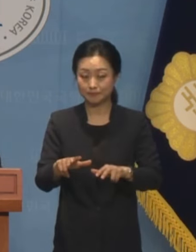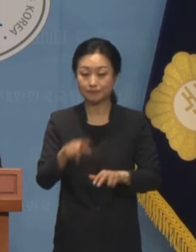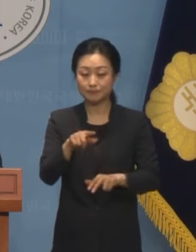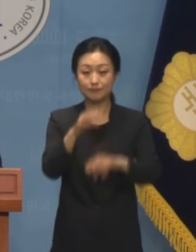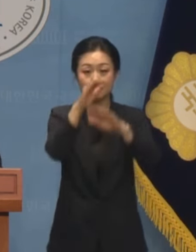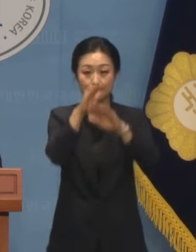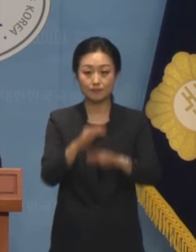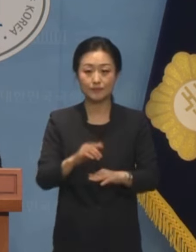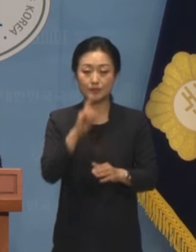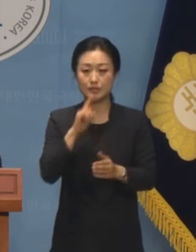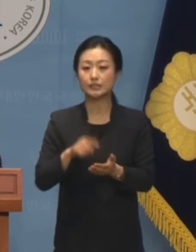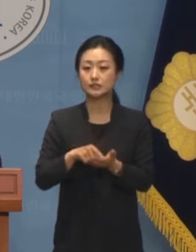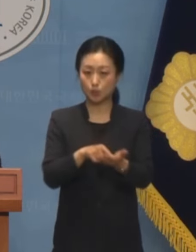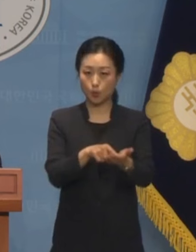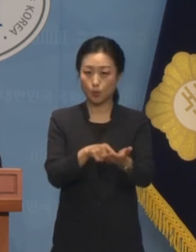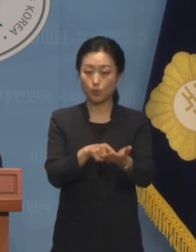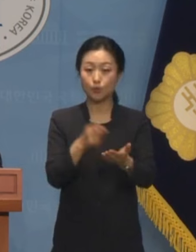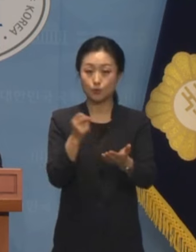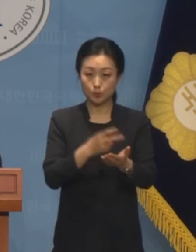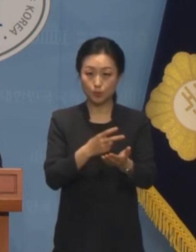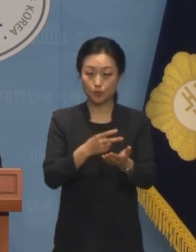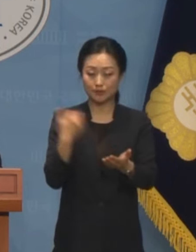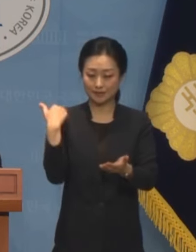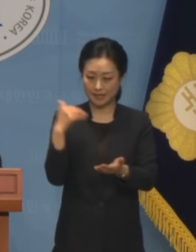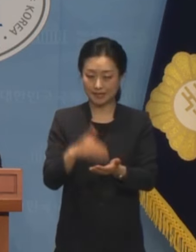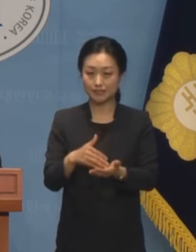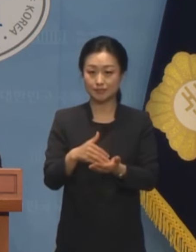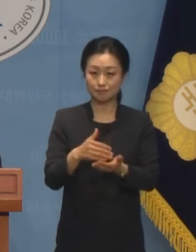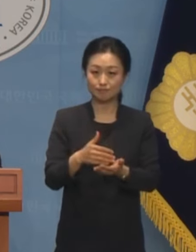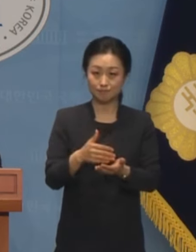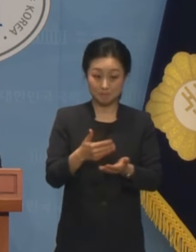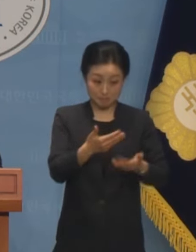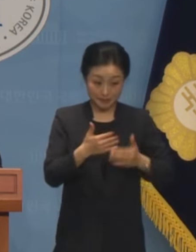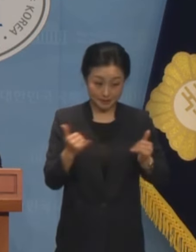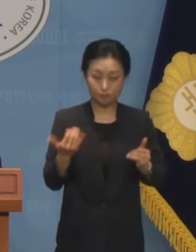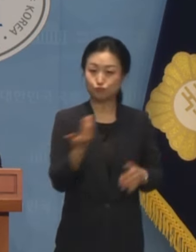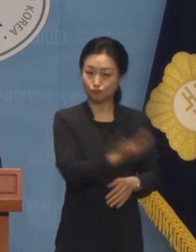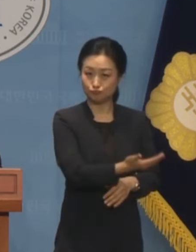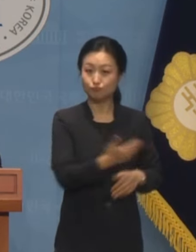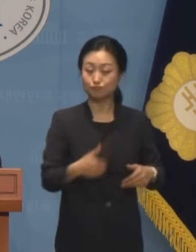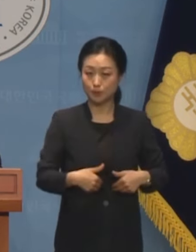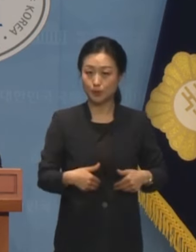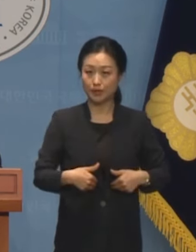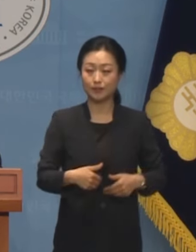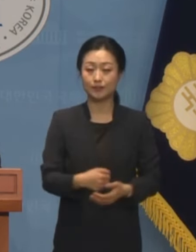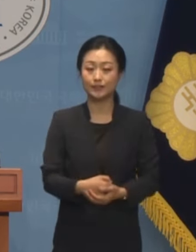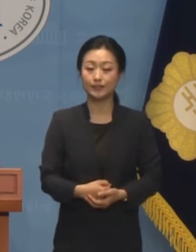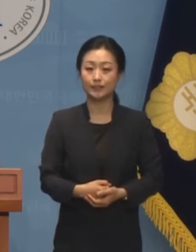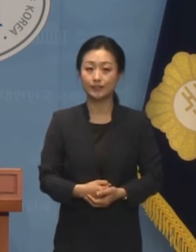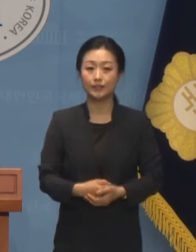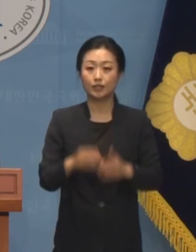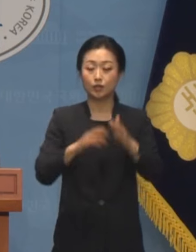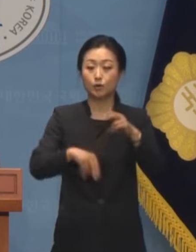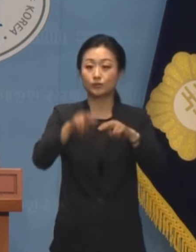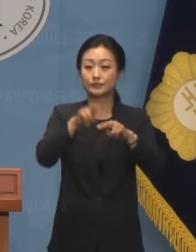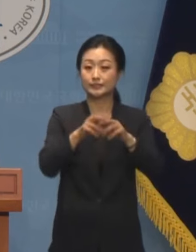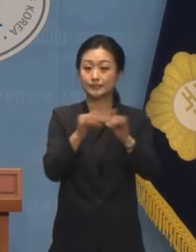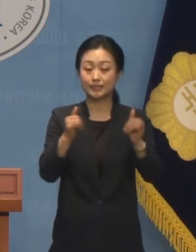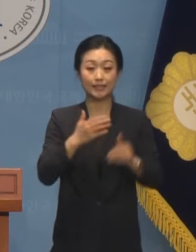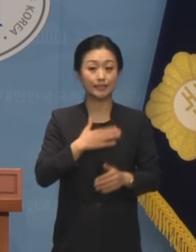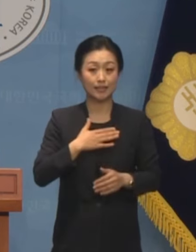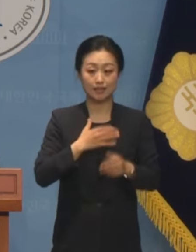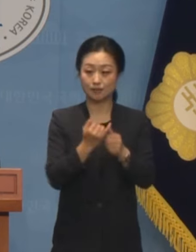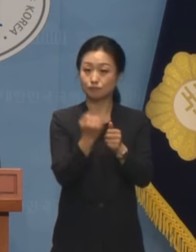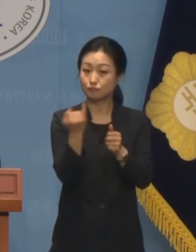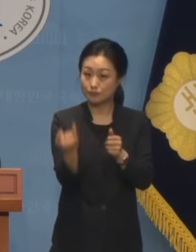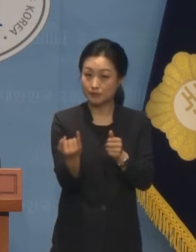사실을 신고하고 제공자에게 반환해야 한다고 규정되어 있습니다. 공직자는 자신의